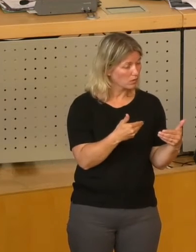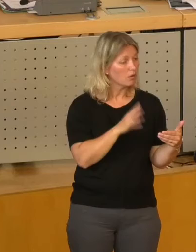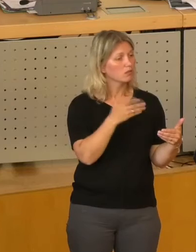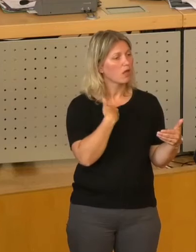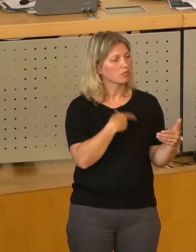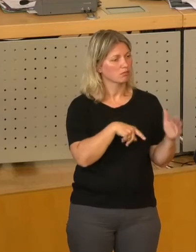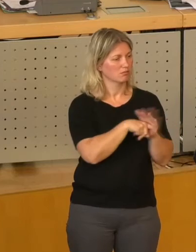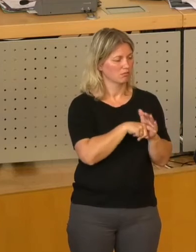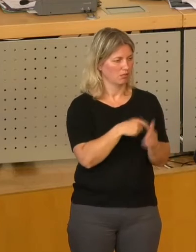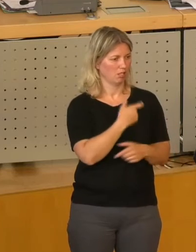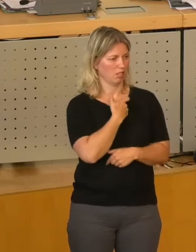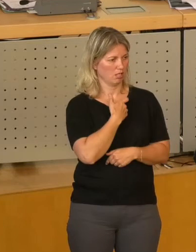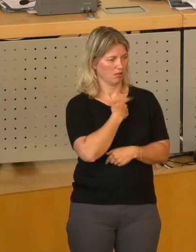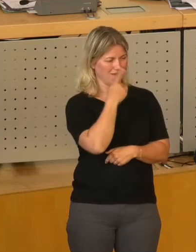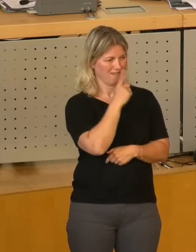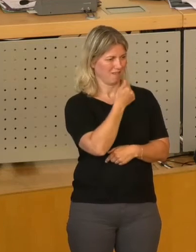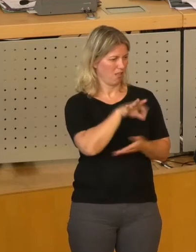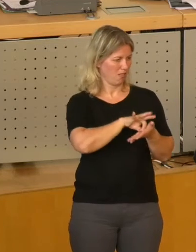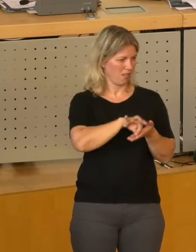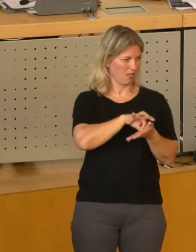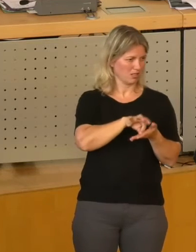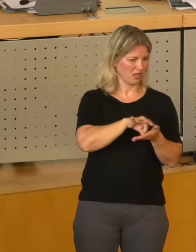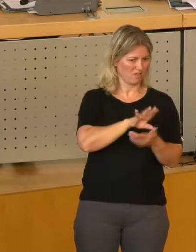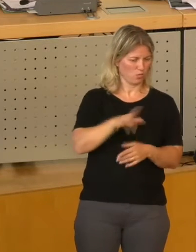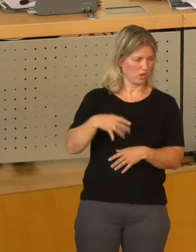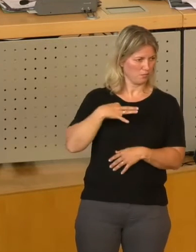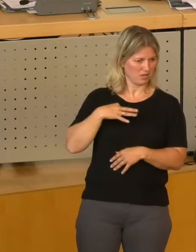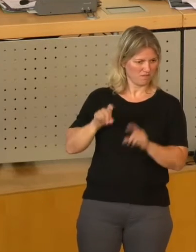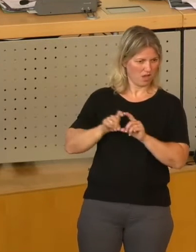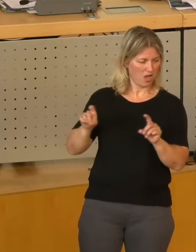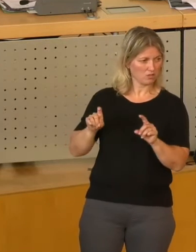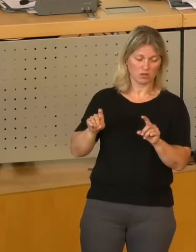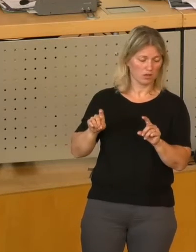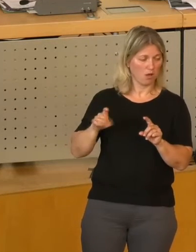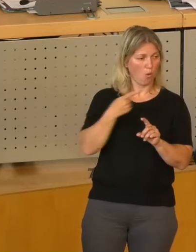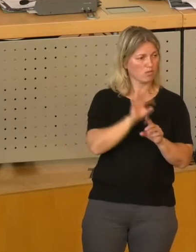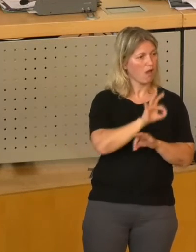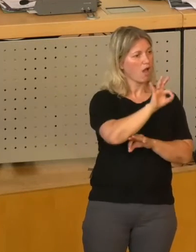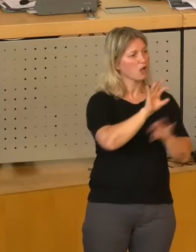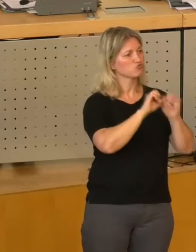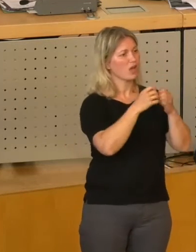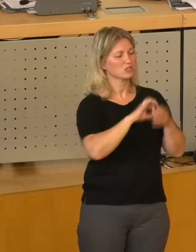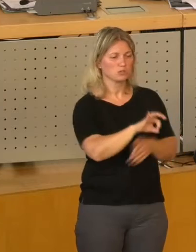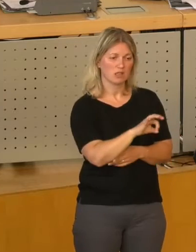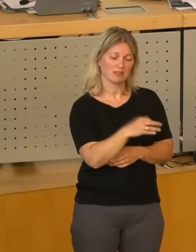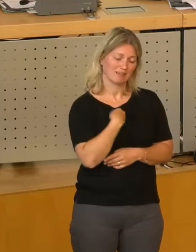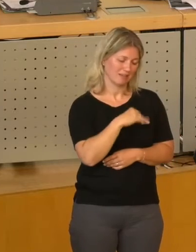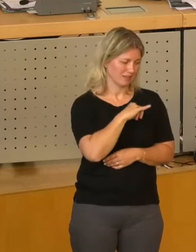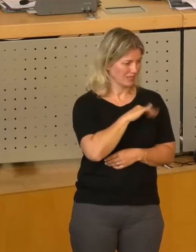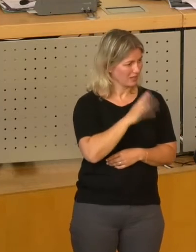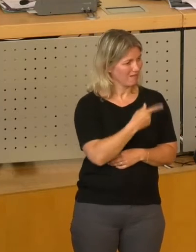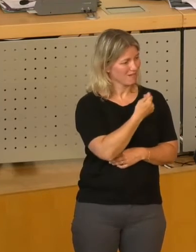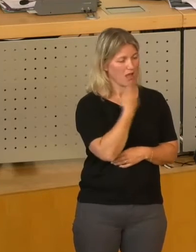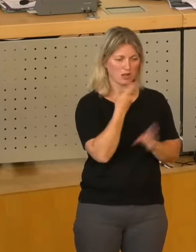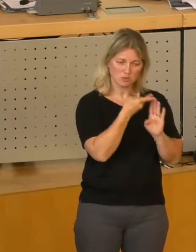oder an einen Staatskonzern. Das ist völlig egal. Ich möchte, dass dieses Geld nicht nach München fließt. Ich möchte, dass es nicht in den Westen fließt,